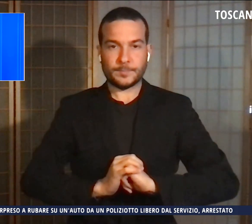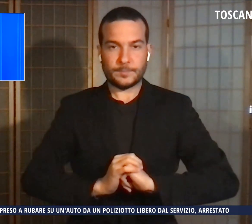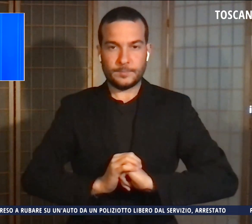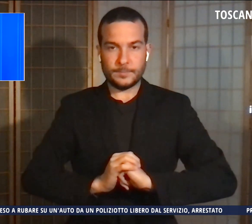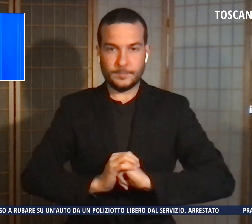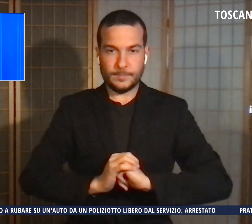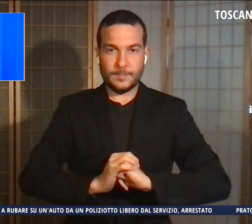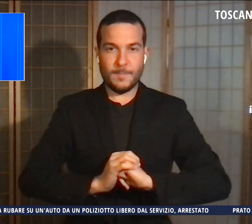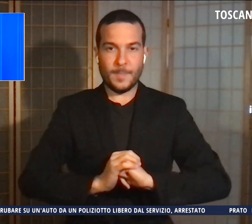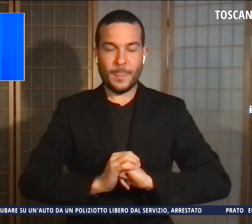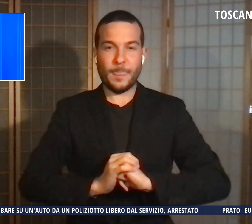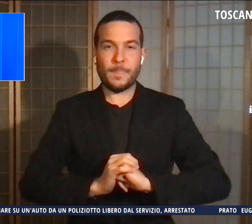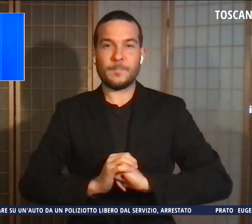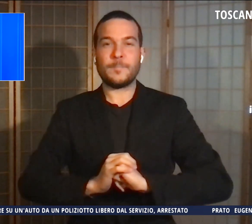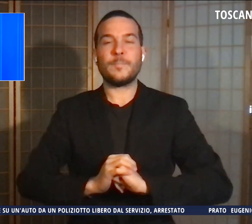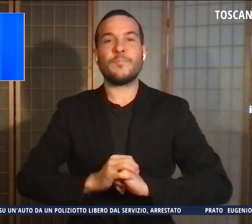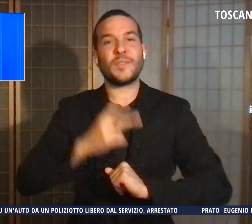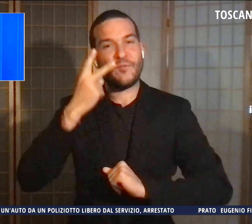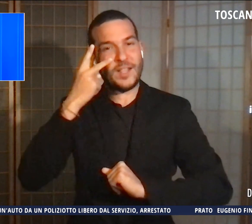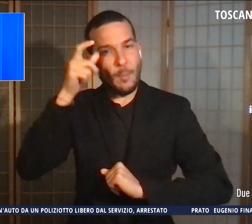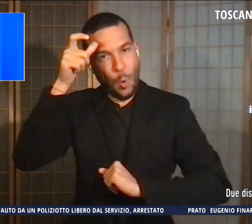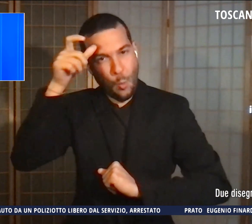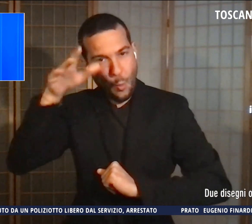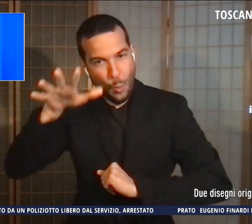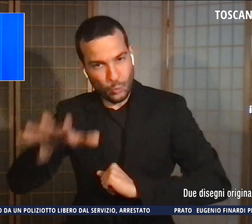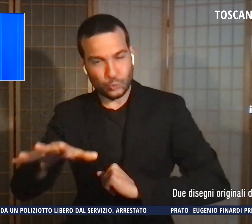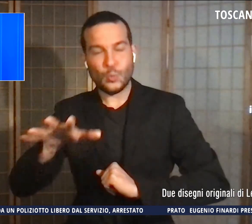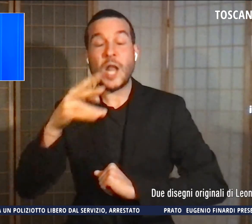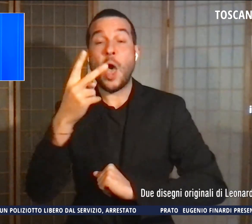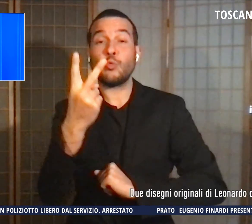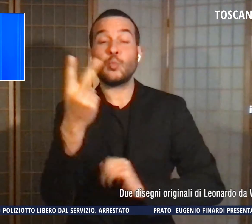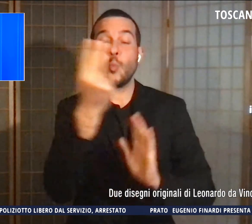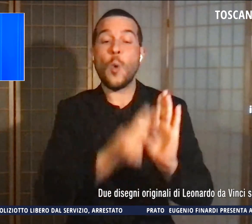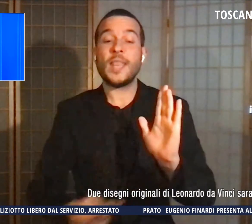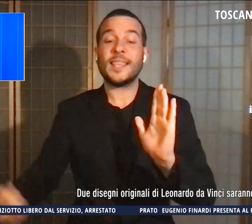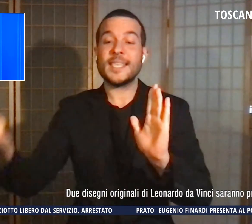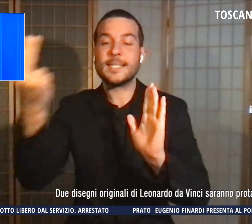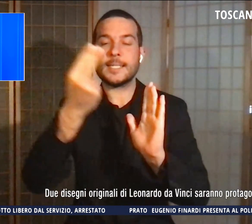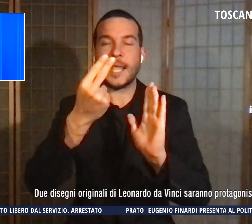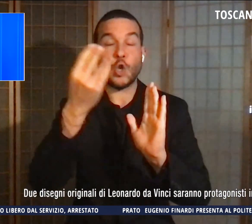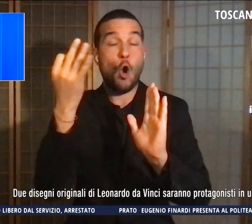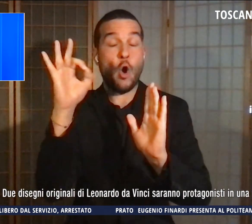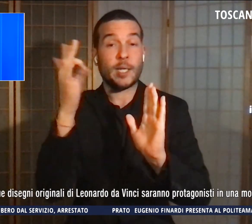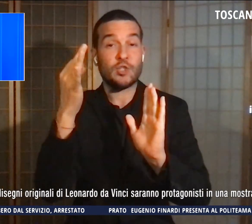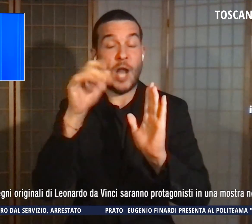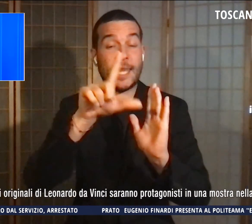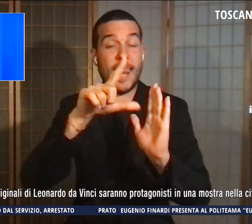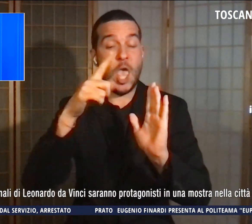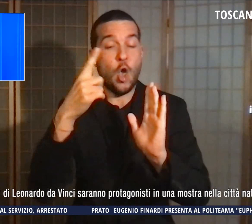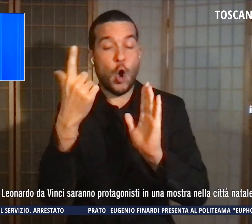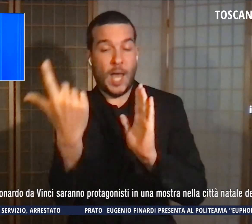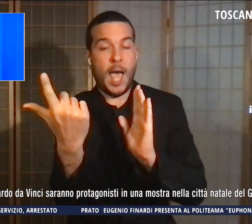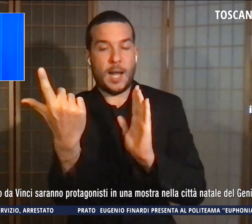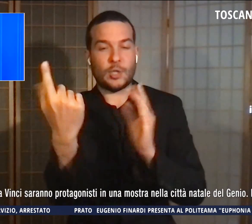Passiamo alla cultura. Due disegni originali di Leonardo da Vinci saranno protagonisti in una